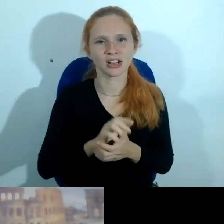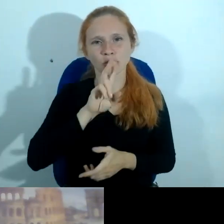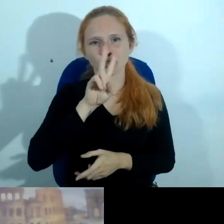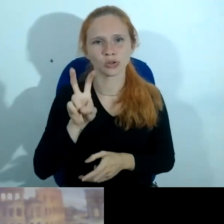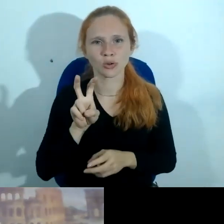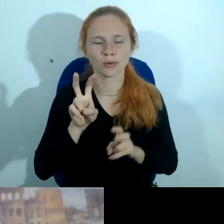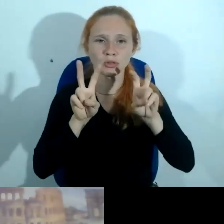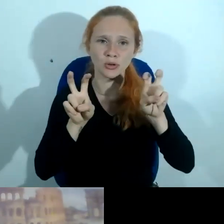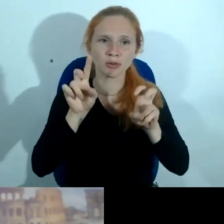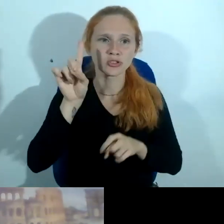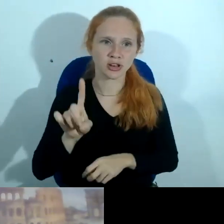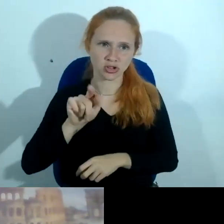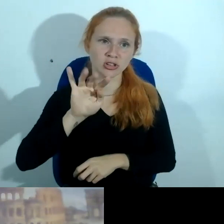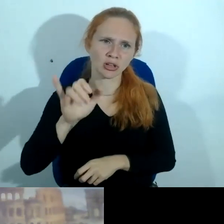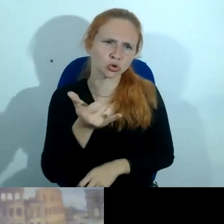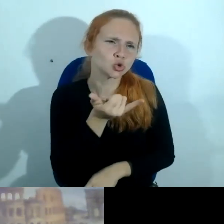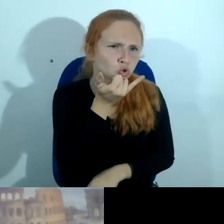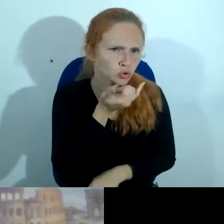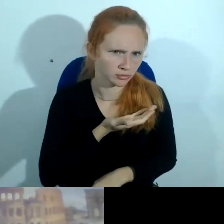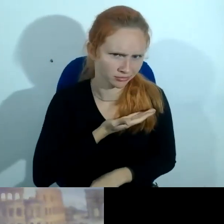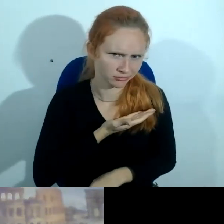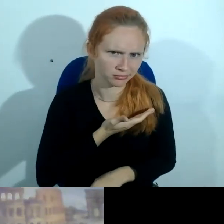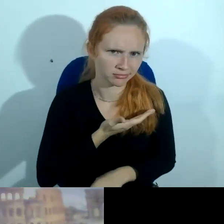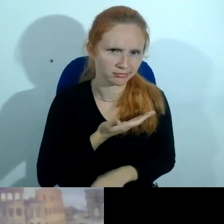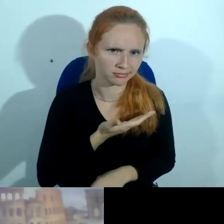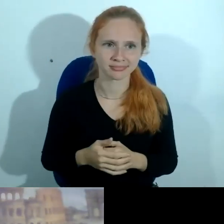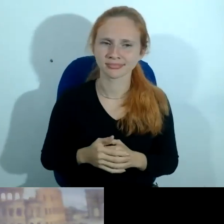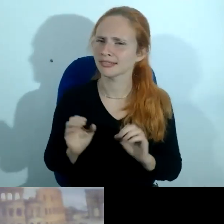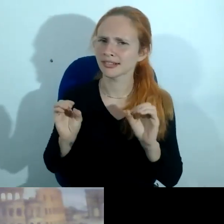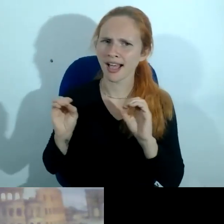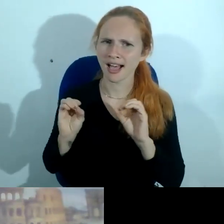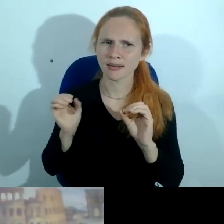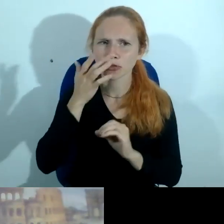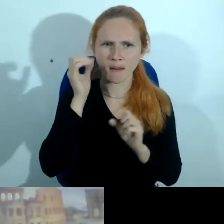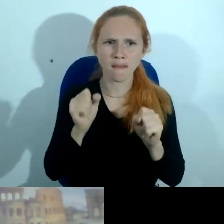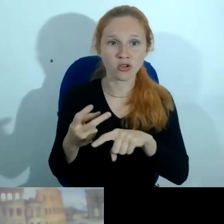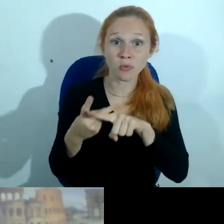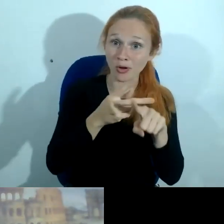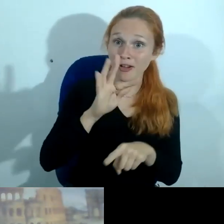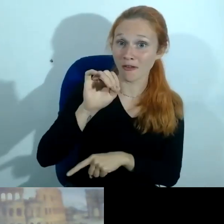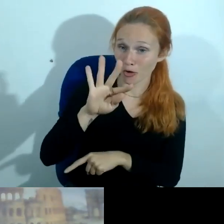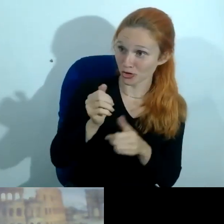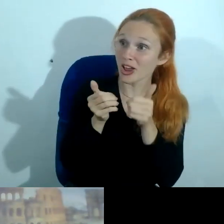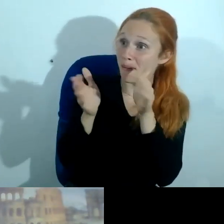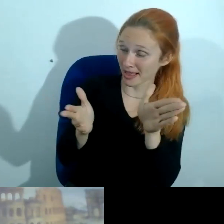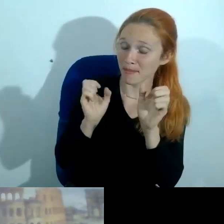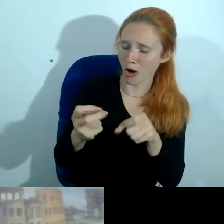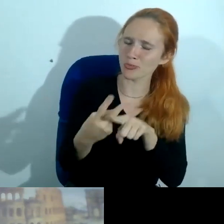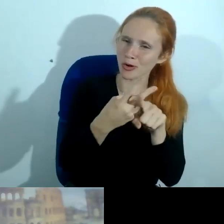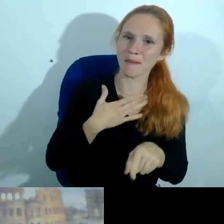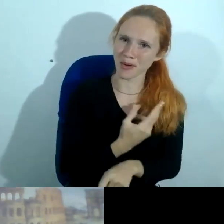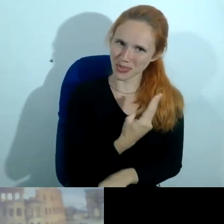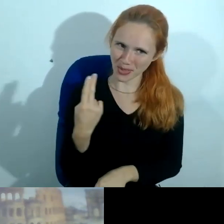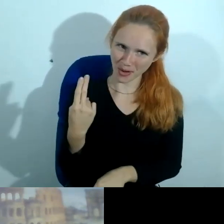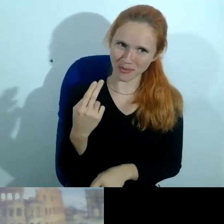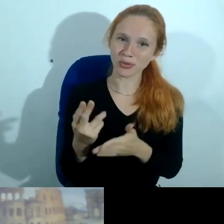digital então peço desculpas ao meu amigo então que é isso as pessoas podem procurar em fontes abertas podem aproveitar para procurar meu nome aqui na internet usando o livro